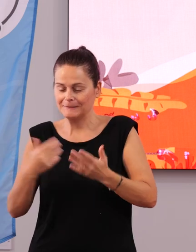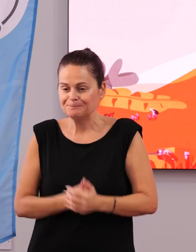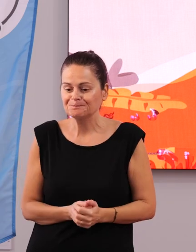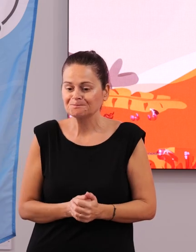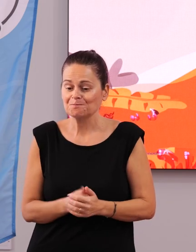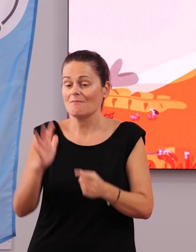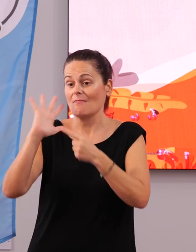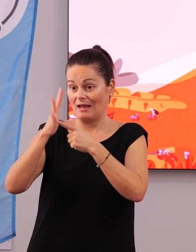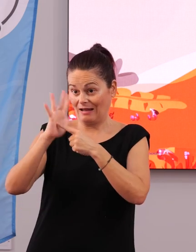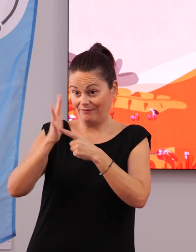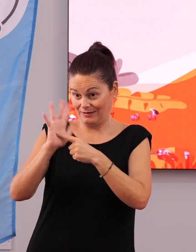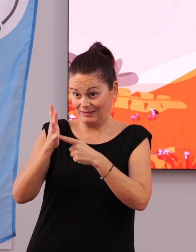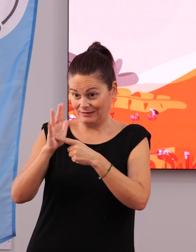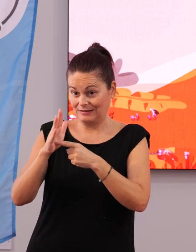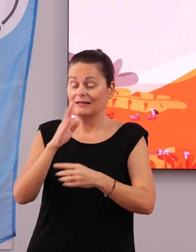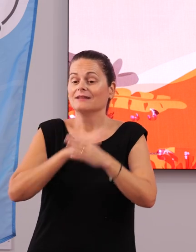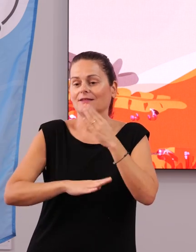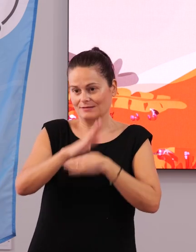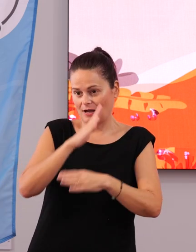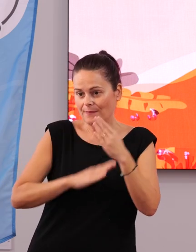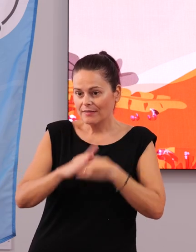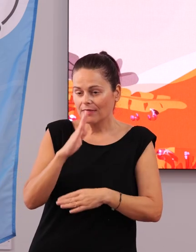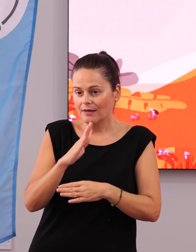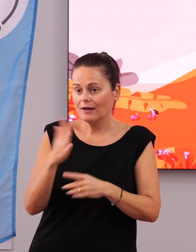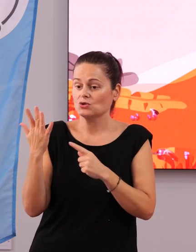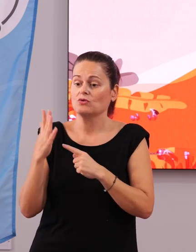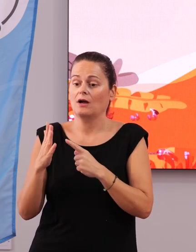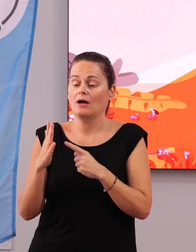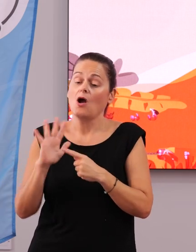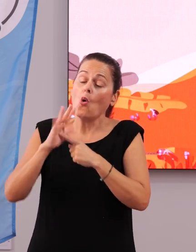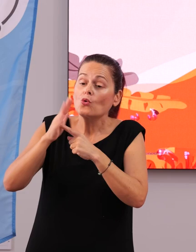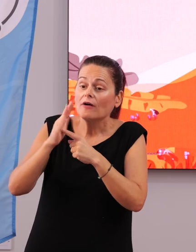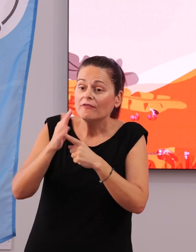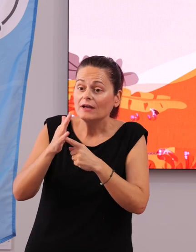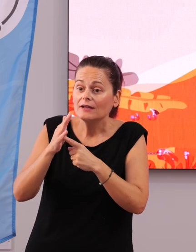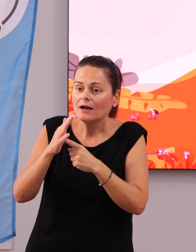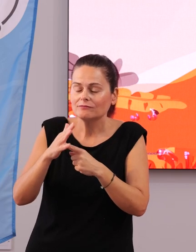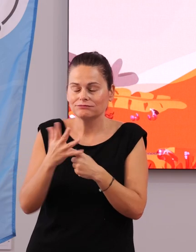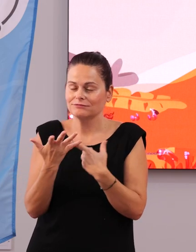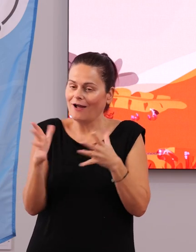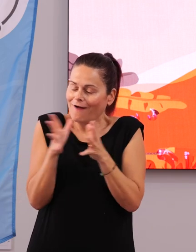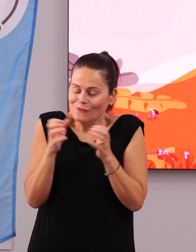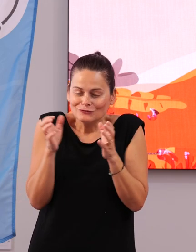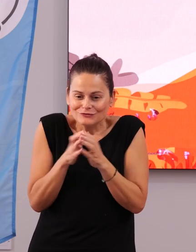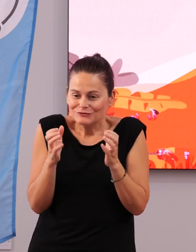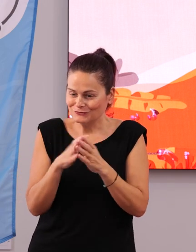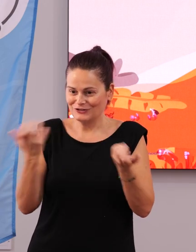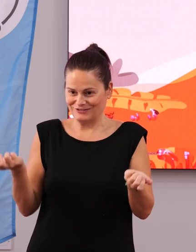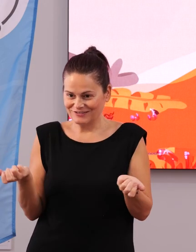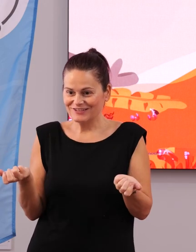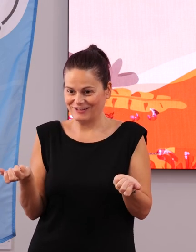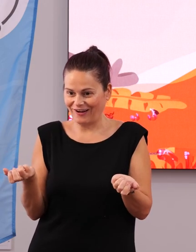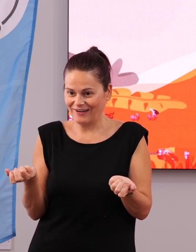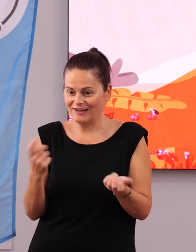La Feria de Discapacidad es una feria a la que le hemos puesto también este año muchísima ilusión. Se va a